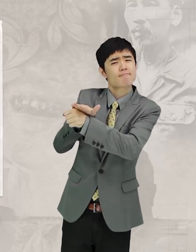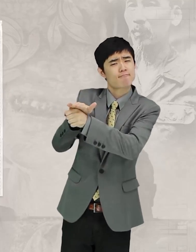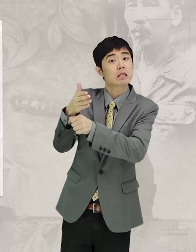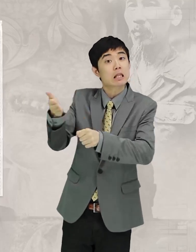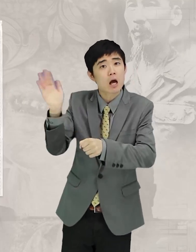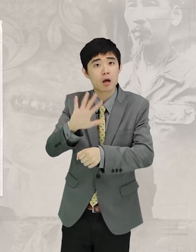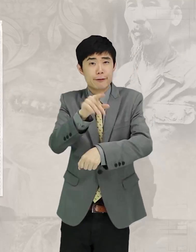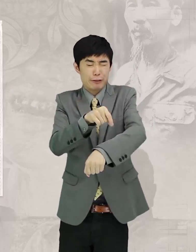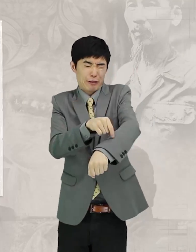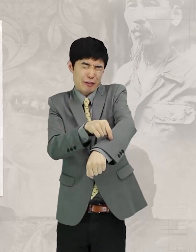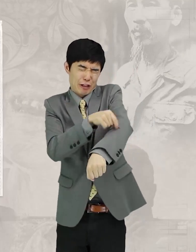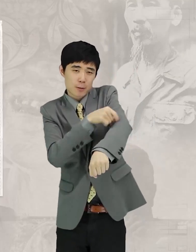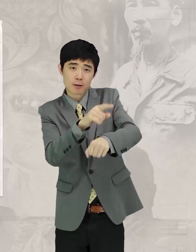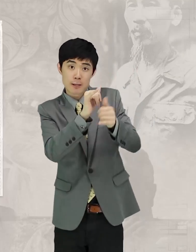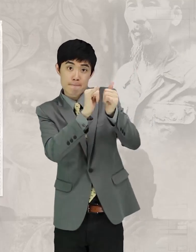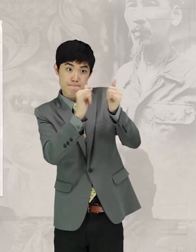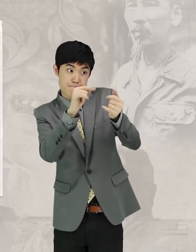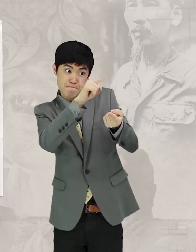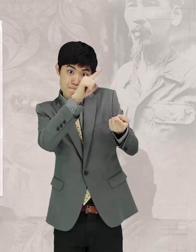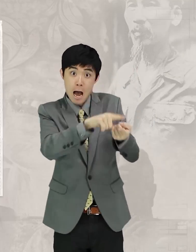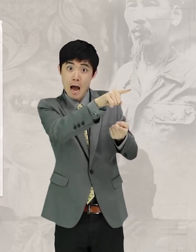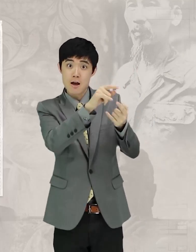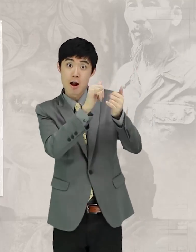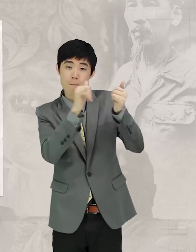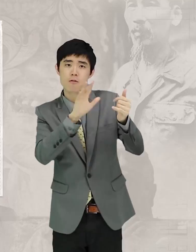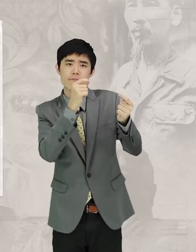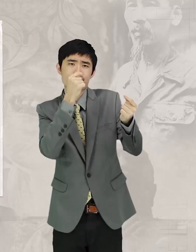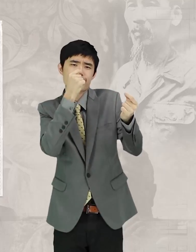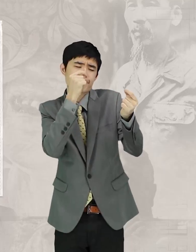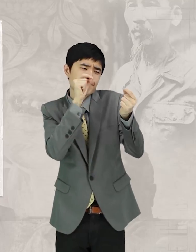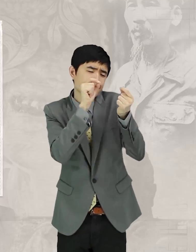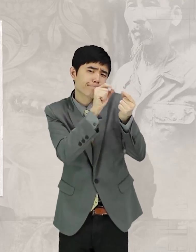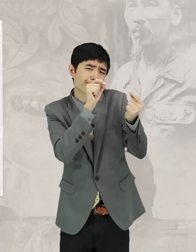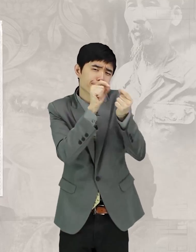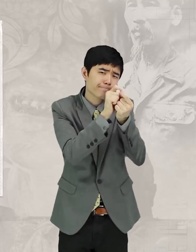특별히 사람다운 사람을 가까이 해야 한다.